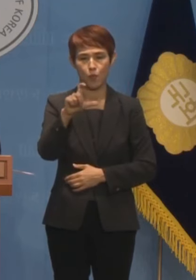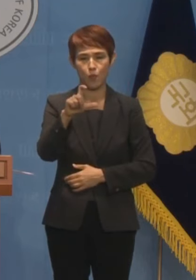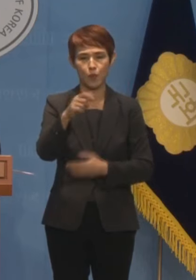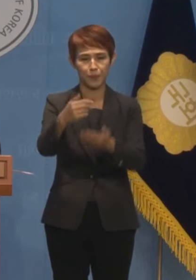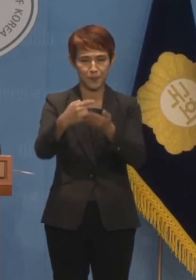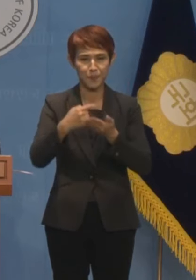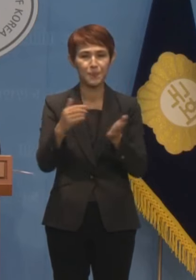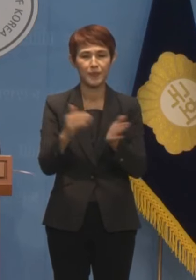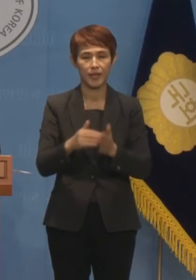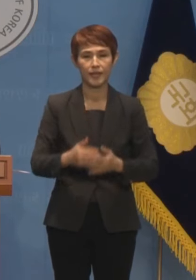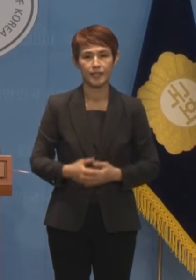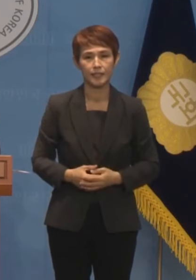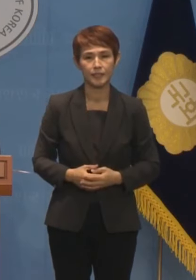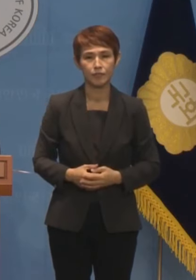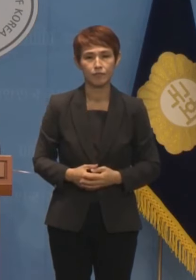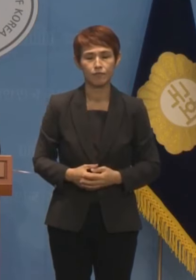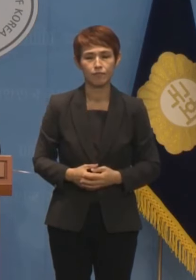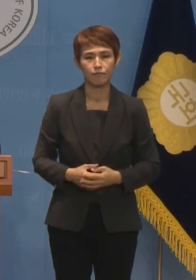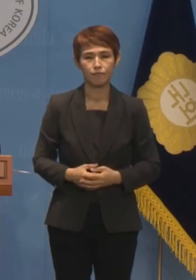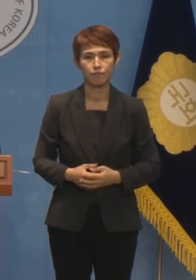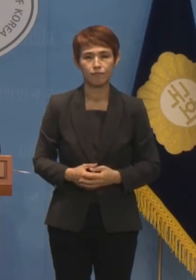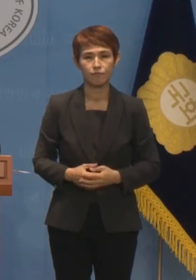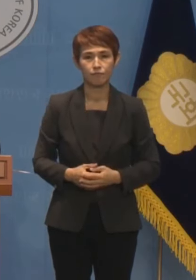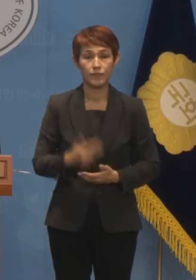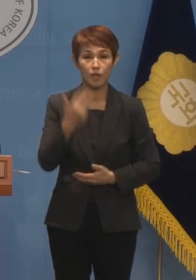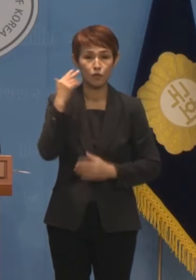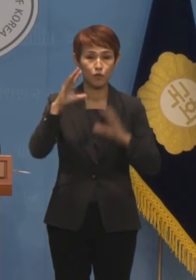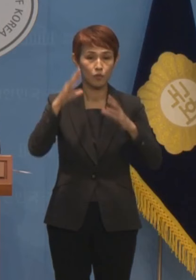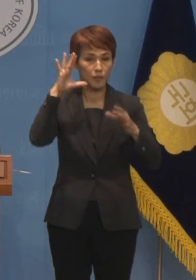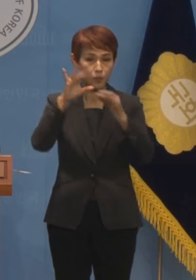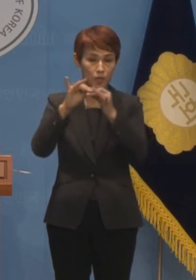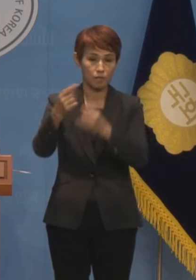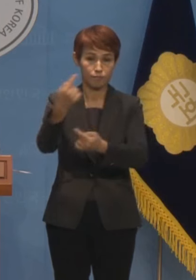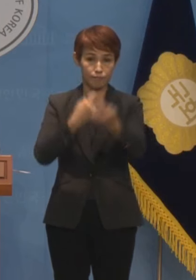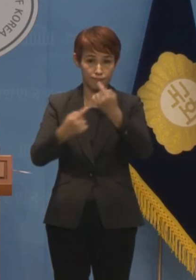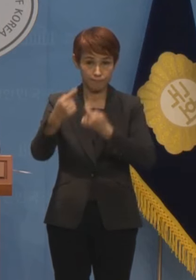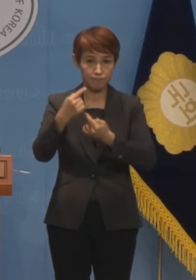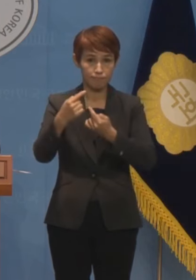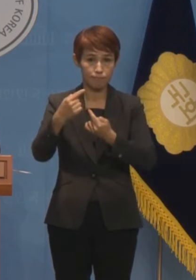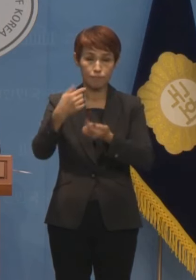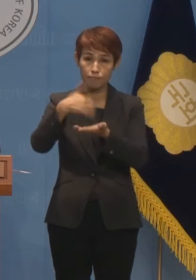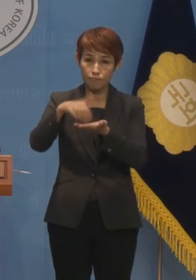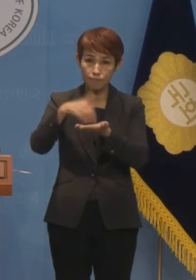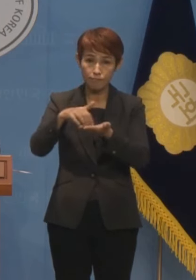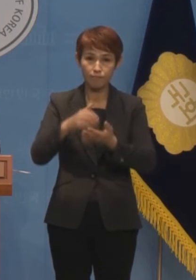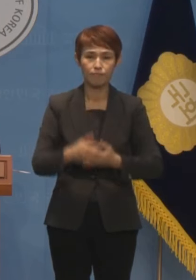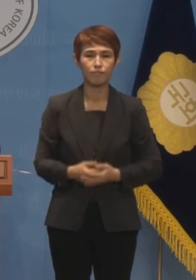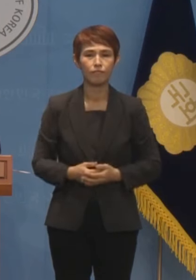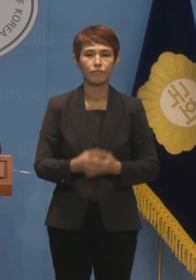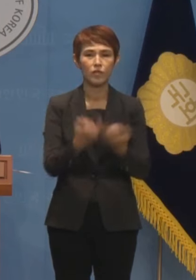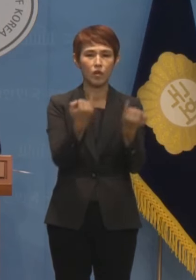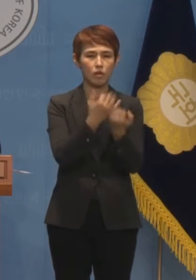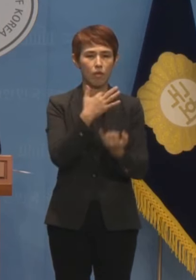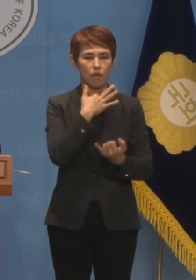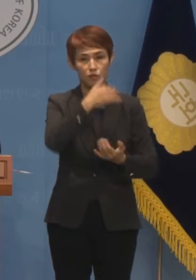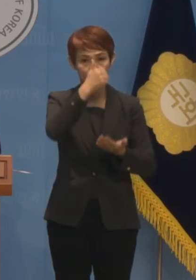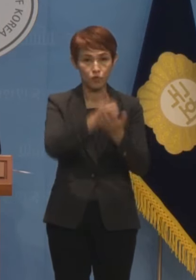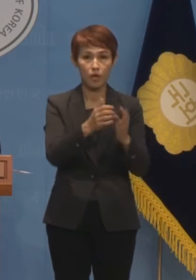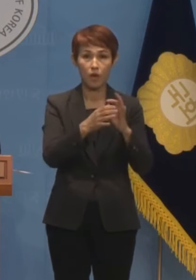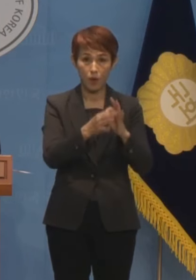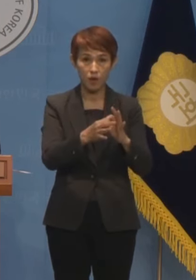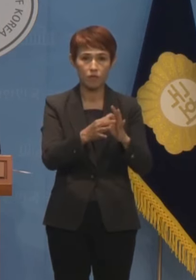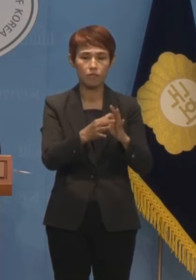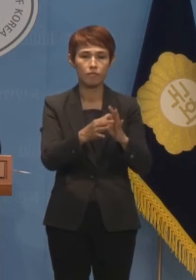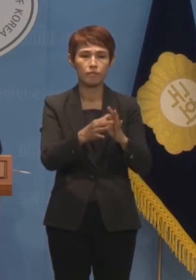접수되었습니다. 지난주 국민 동의청원 현황입니다. 여성 혐오 범죄에 대한 법적